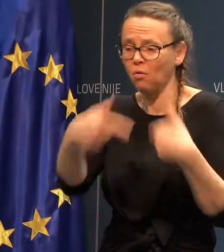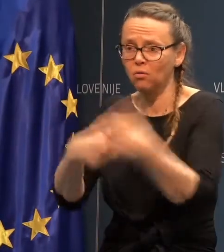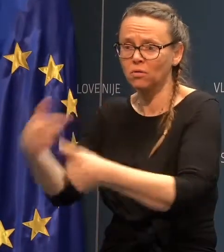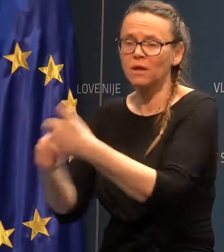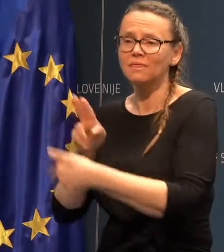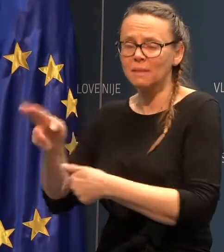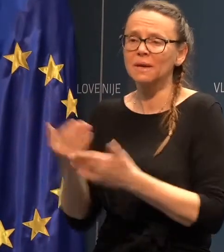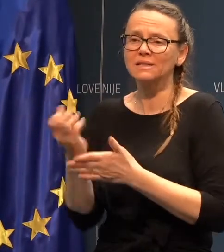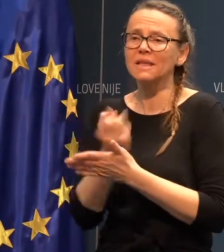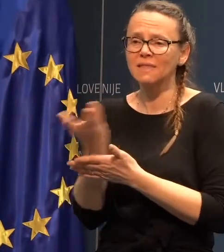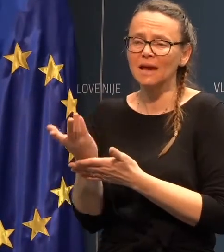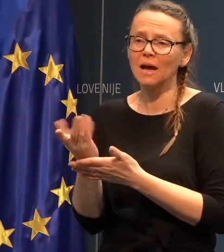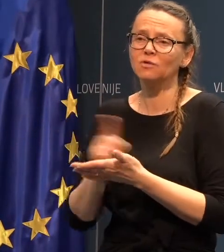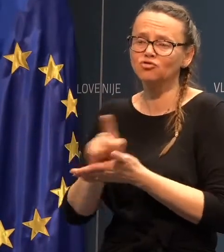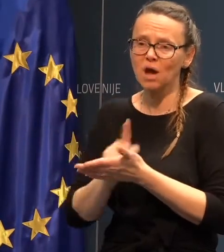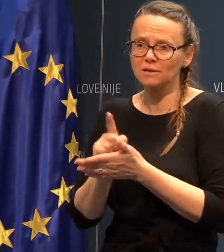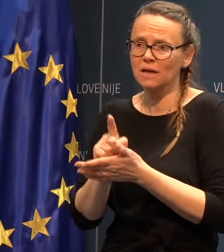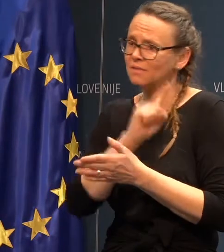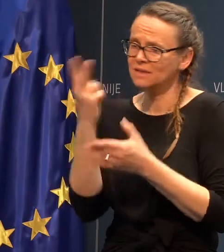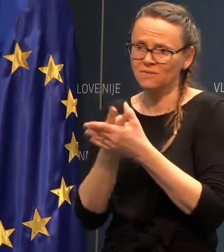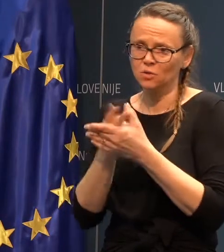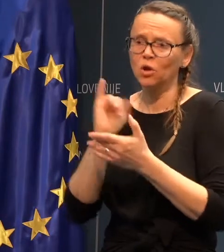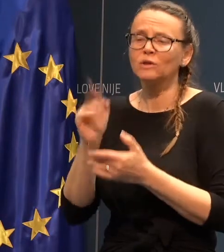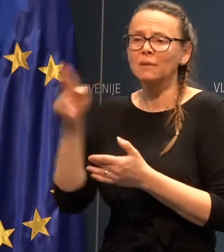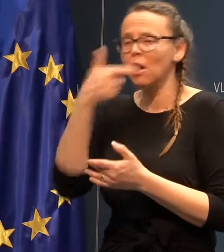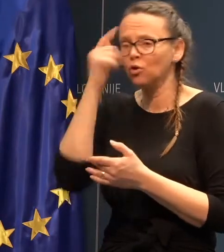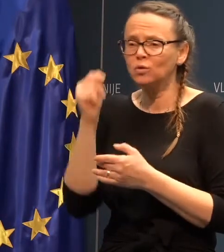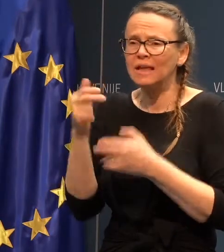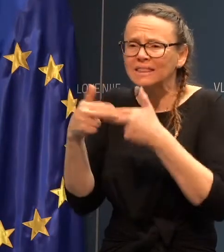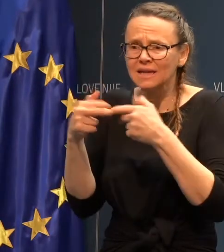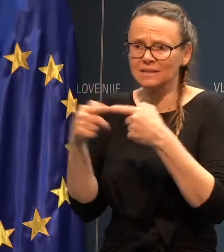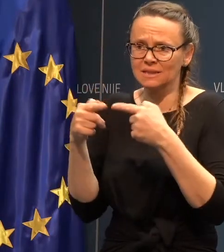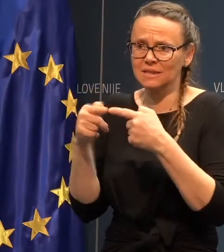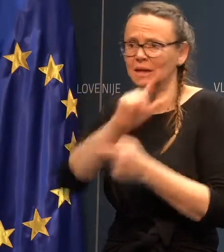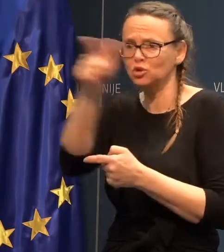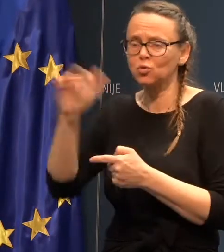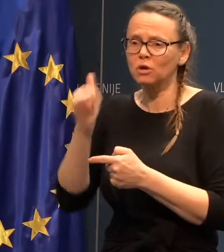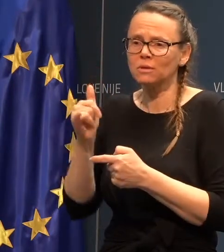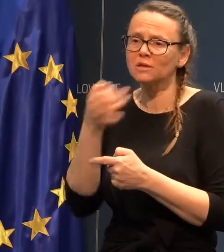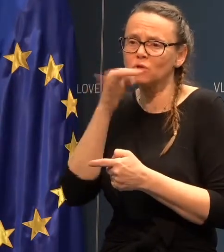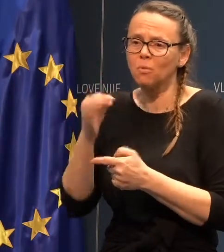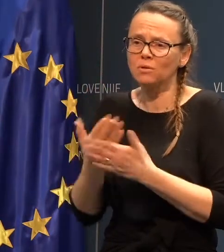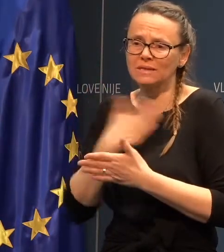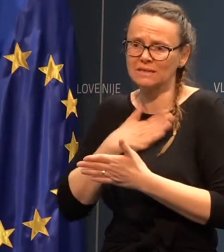tako da bi za nekaj časa odsvetovali, da se ljudi, da imajo desne stike s drugimi, da se držijo bolj za sebe.